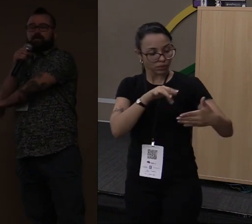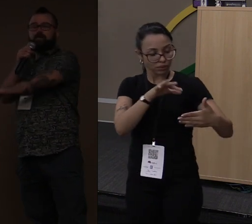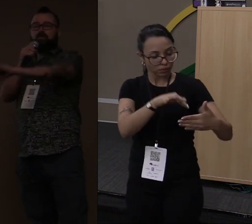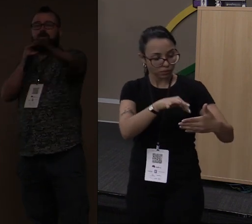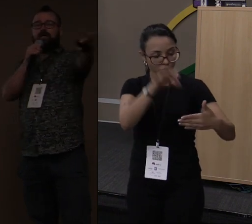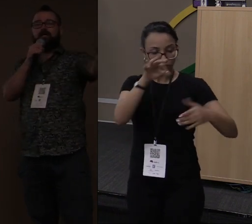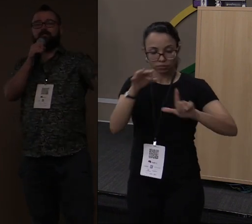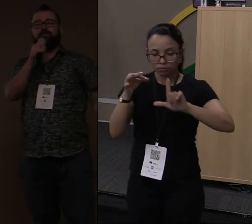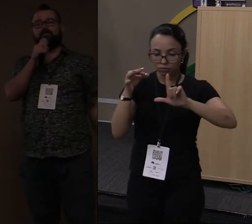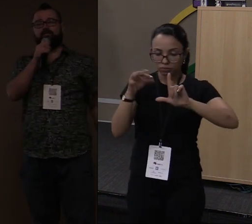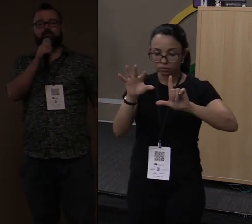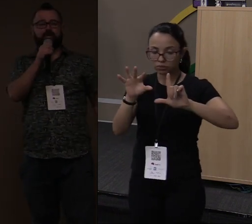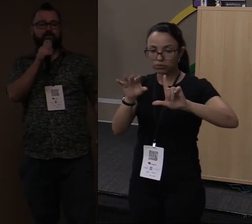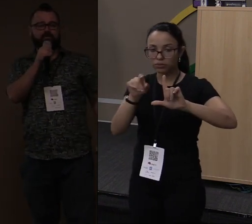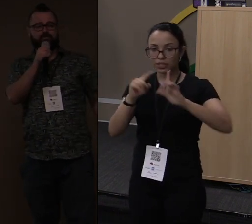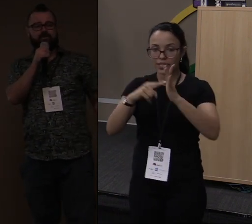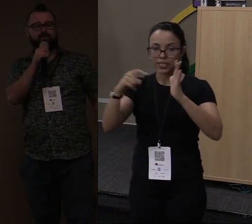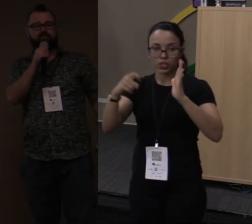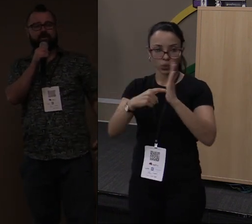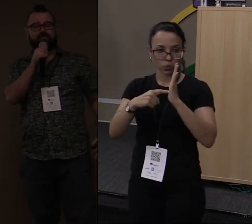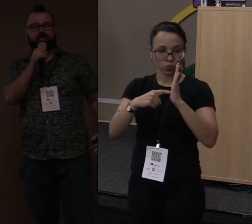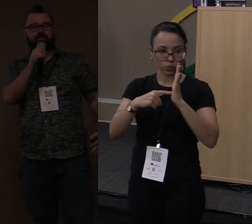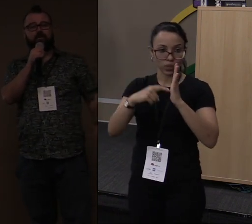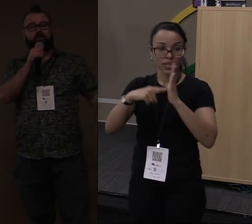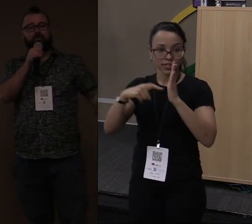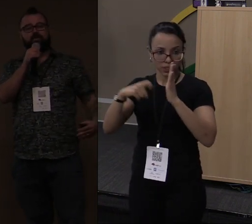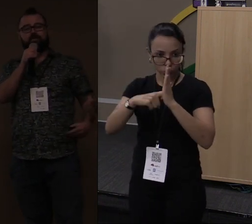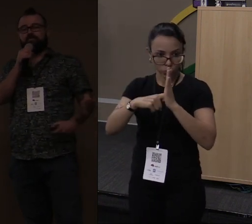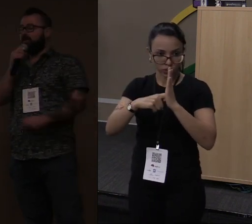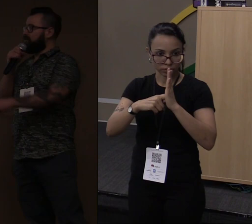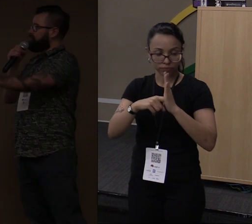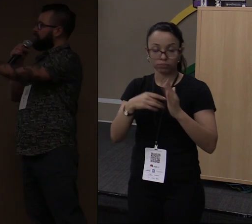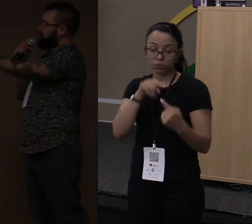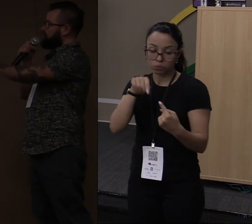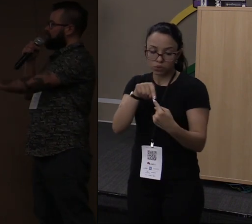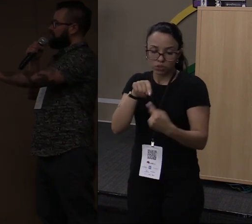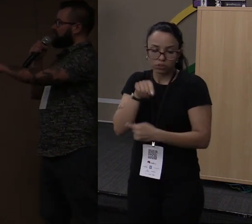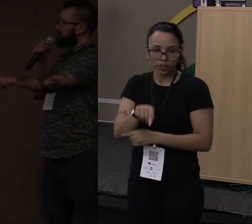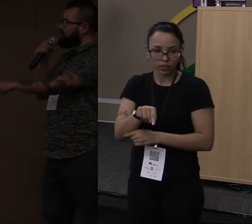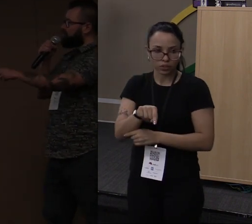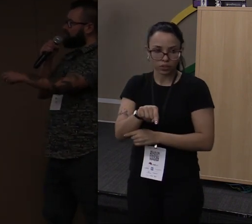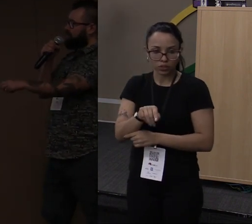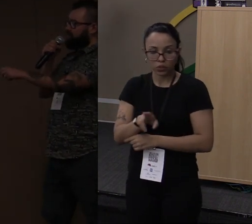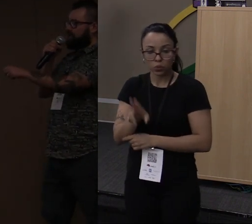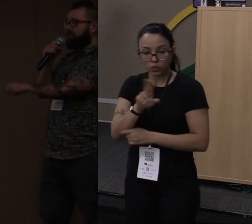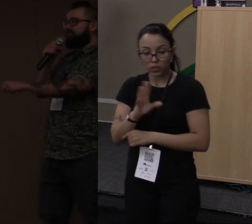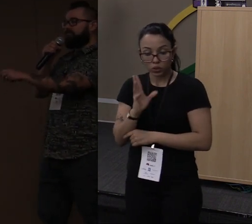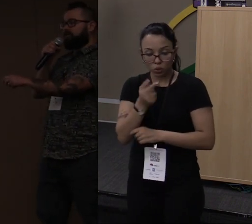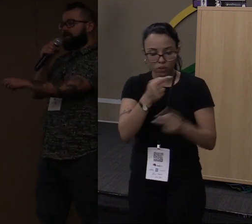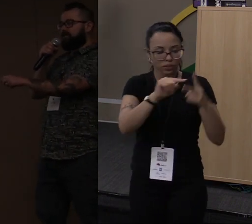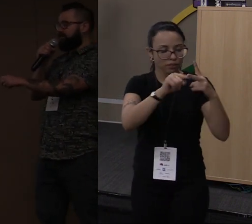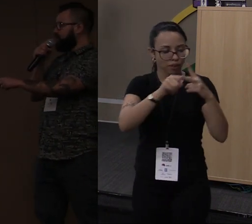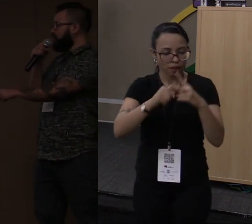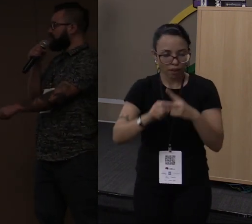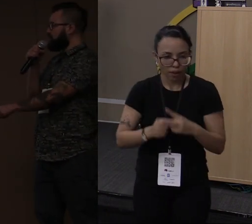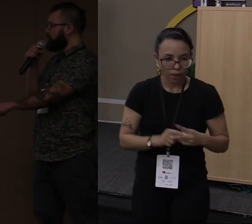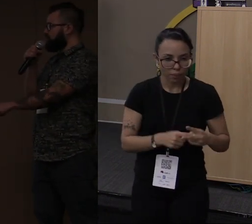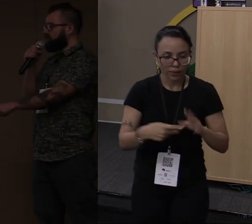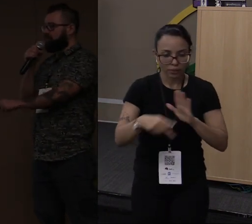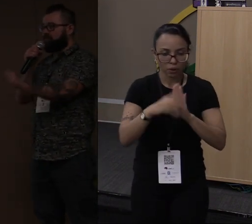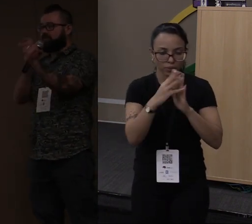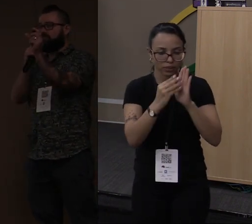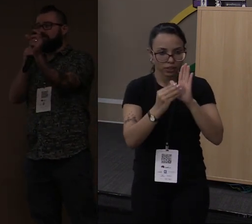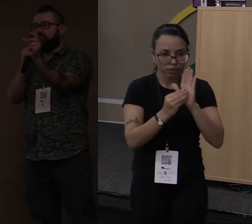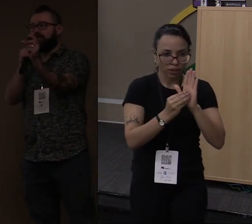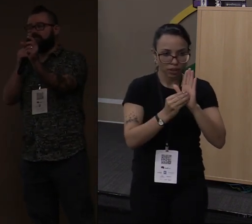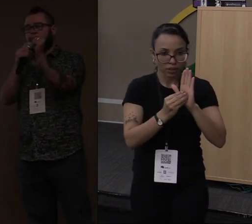e colocar ele para ser executado onde você quiser. Então o objetivo é esse. Utilizar todas as ferramentas e bibliotecas da linguagem. E